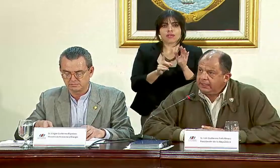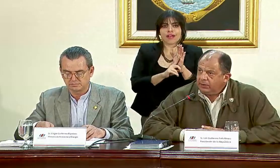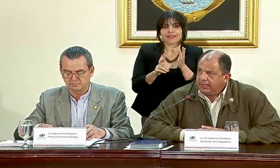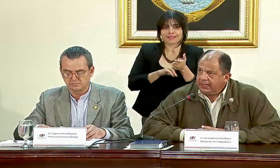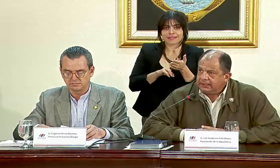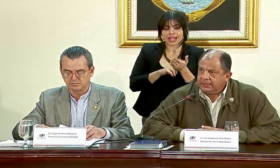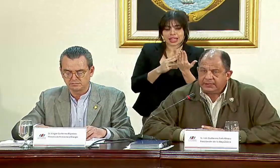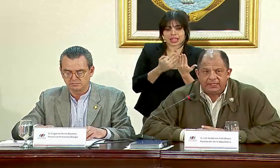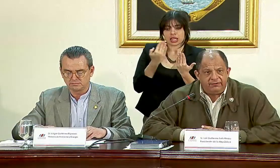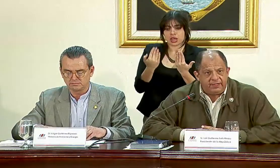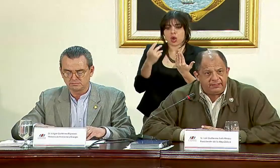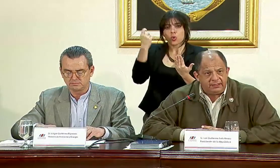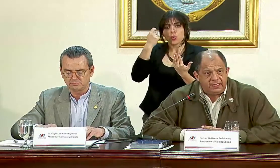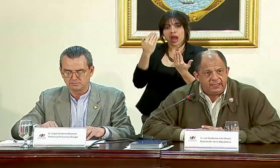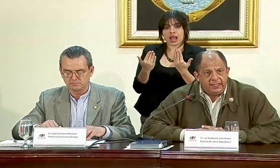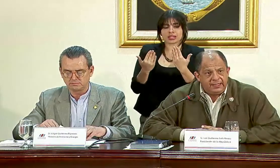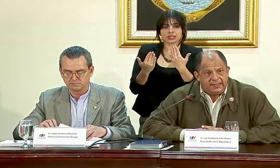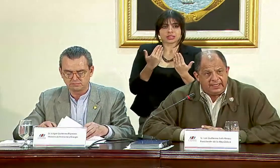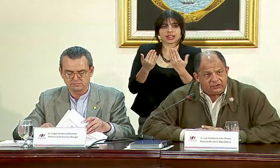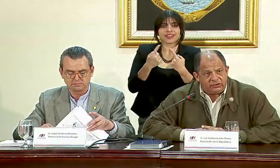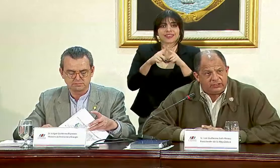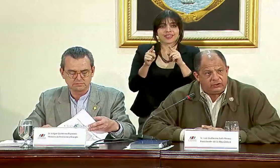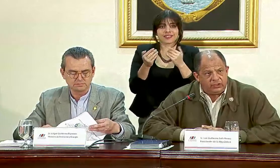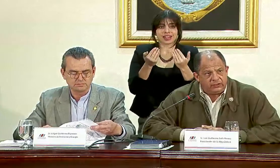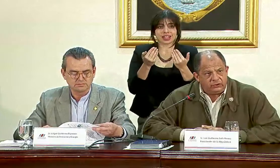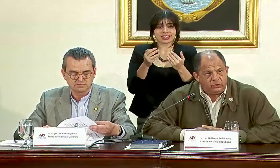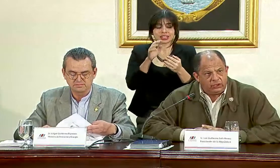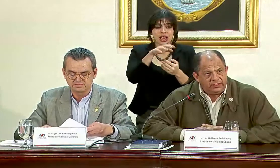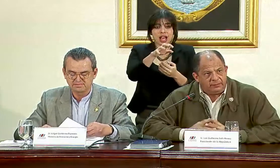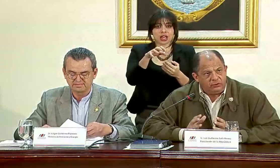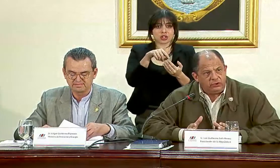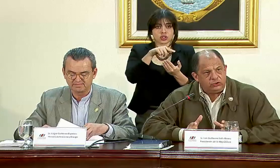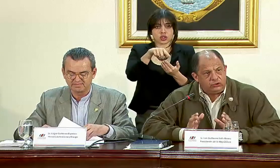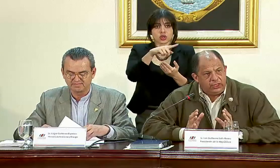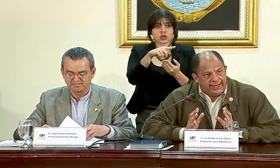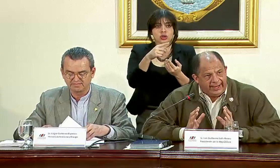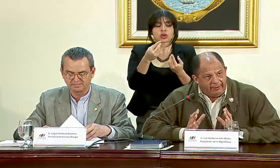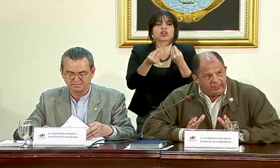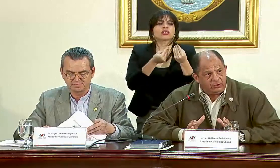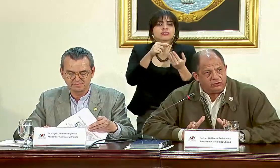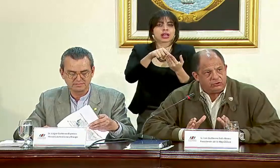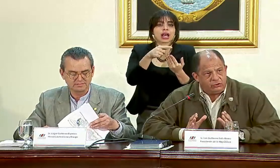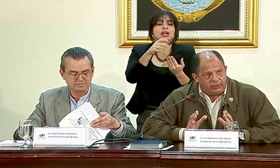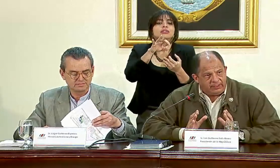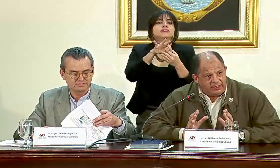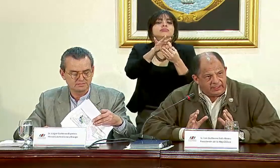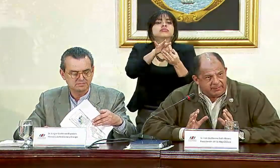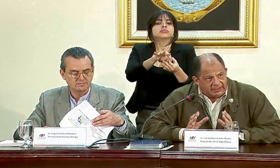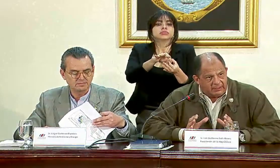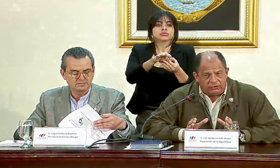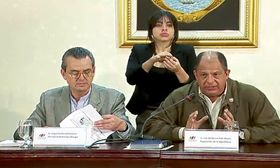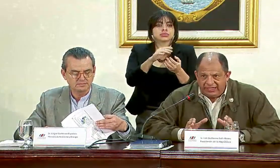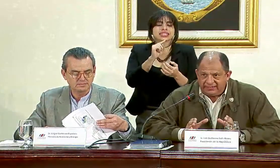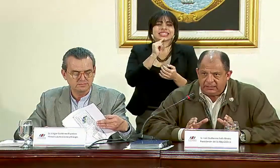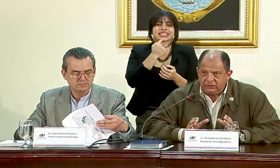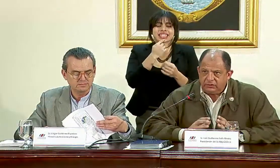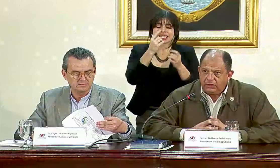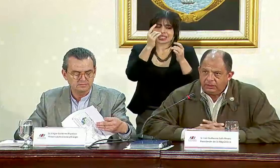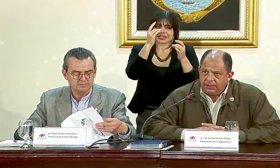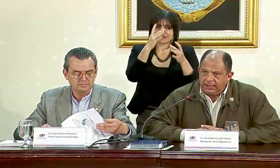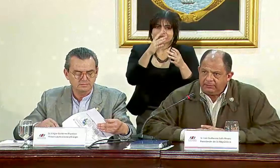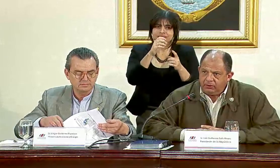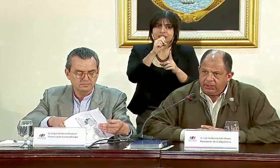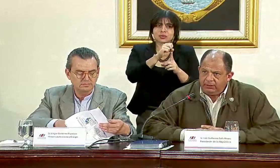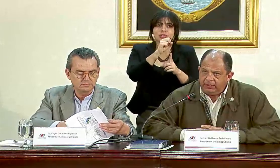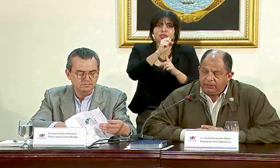y el Guanacaste es que a diferencia de estos cantones en donde lo que se han producido son eventos sumamente dramáticos y drásticos